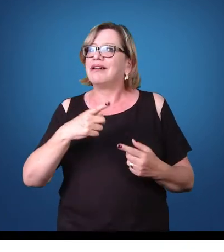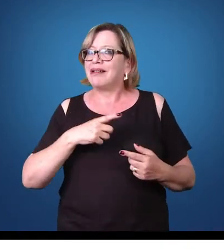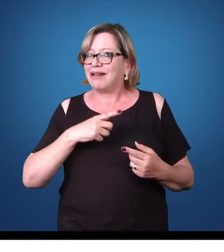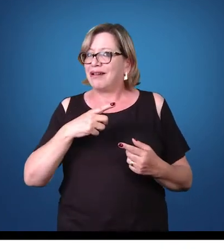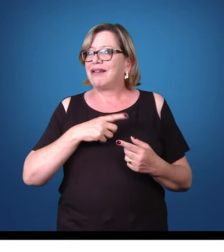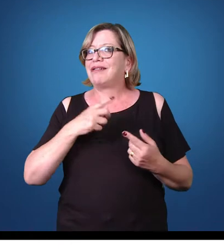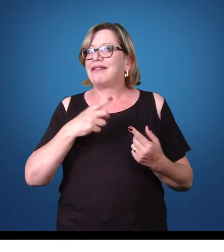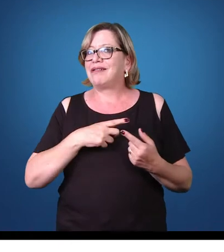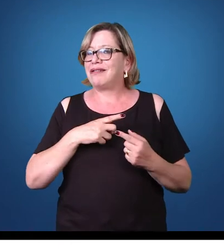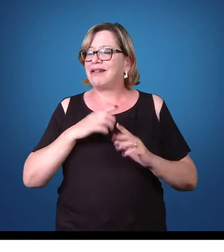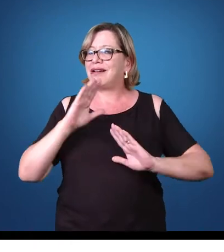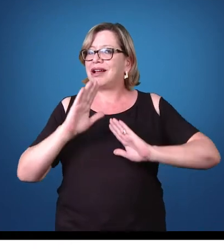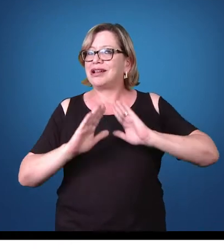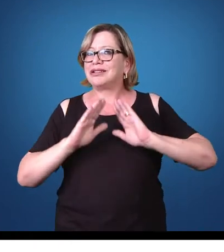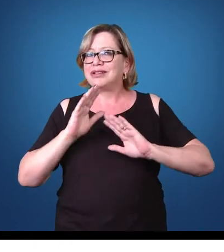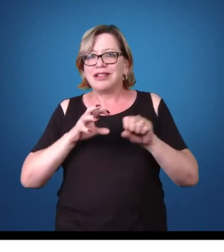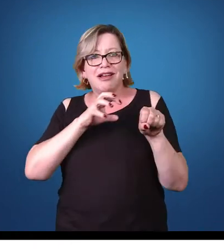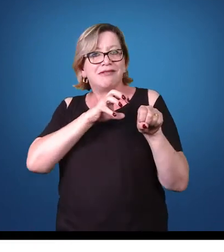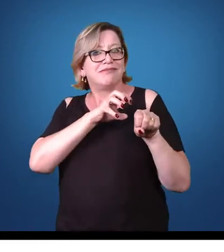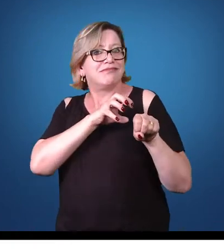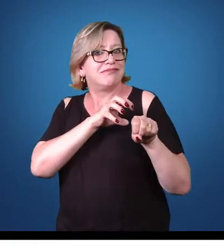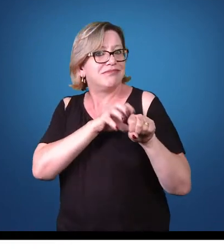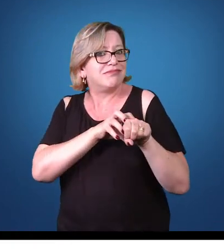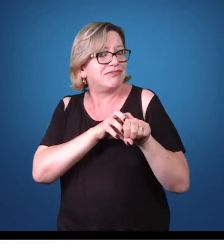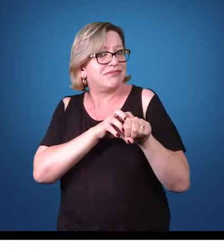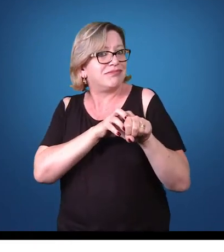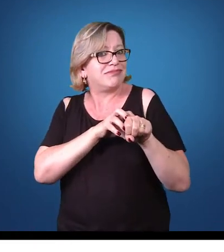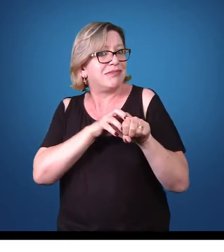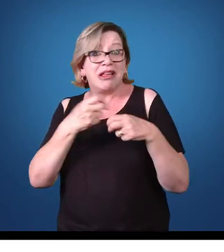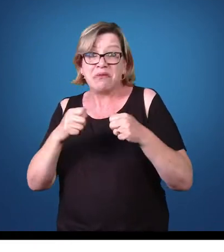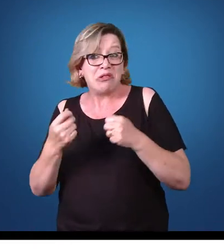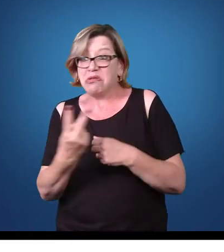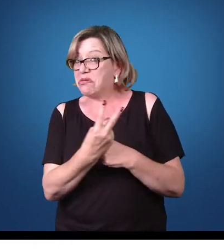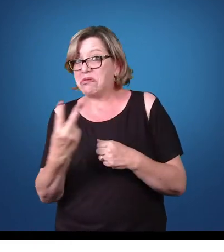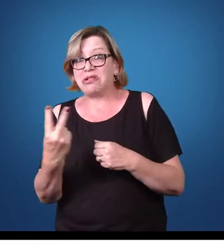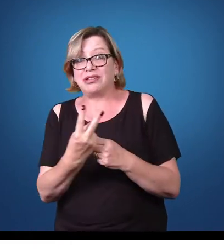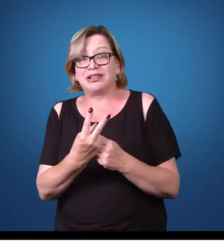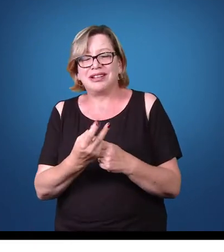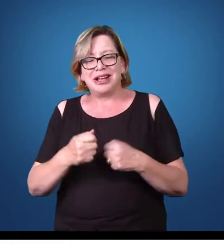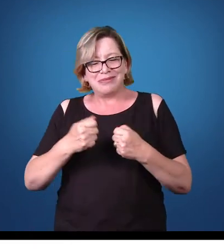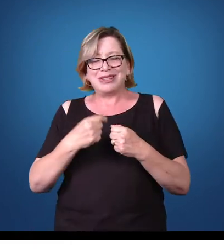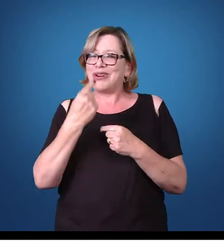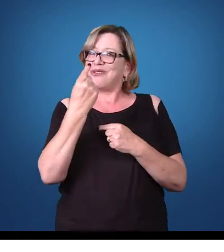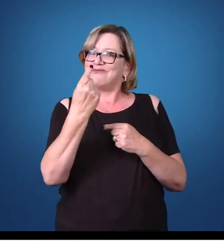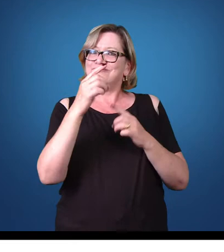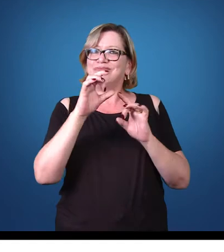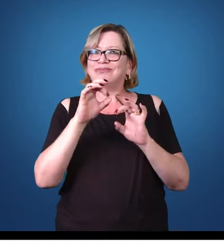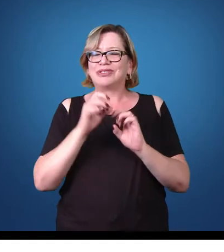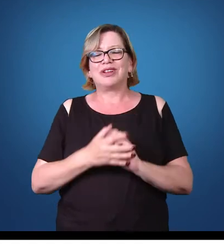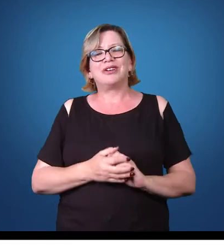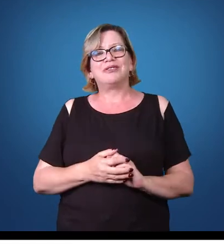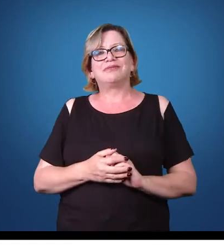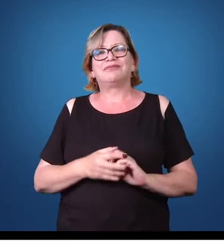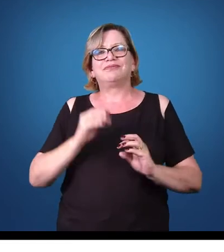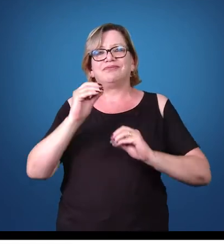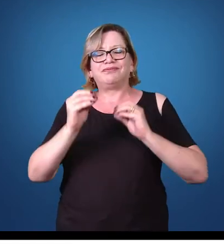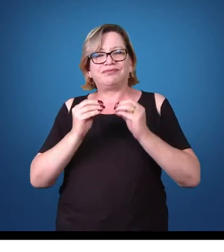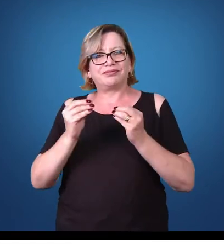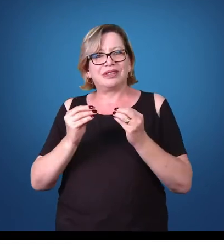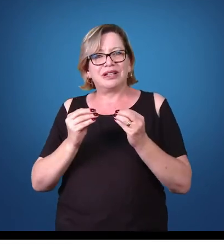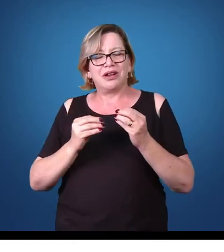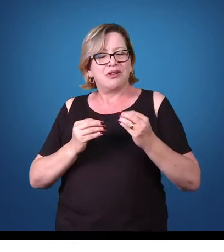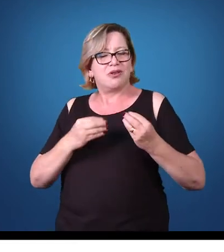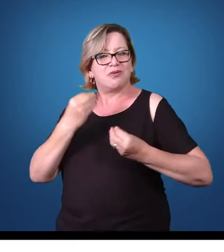de parasitas que não necessitam de dois hospedeiros, eles só necessitam de um hospedeiro. Nesse caso, essa